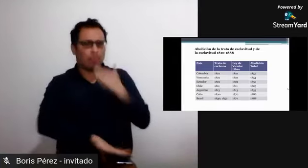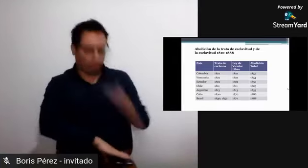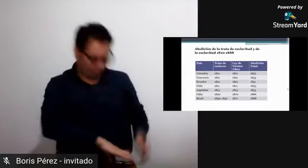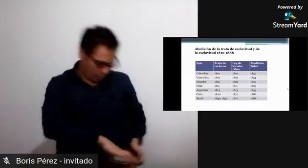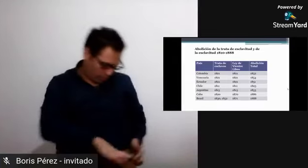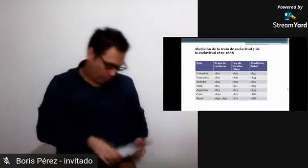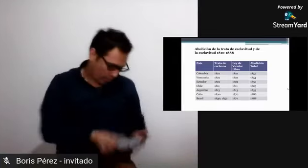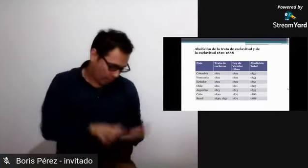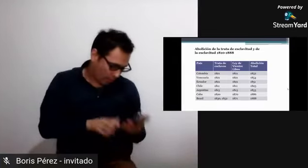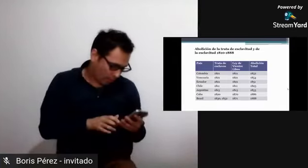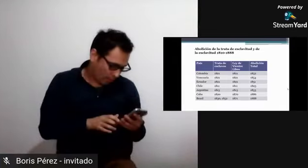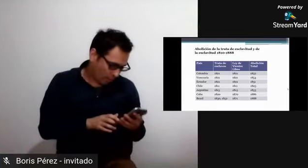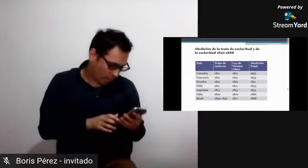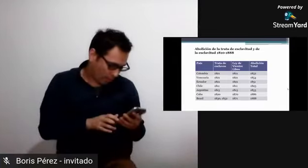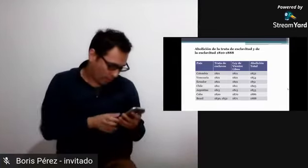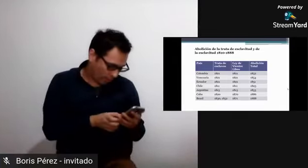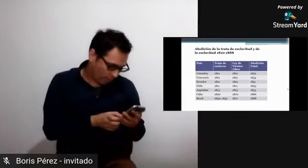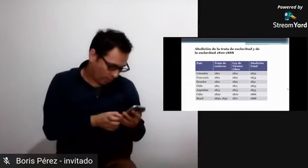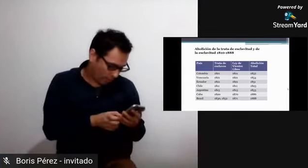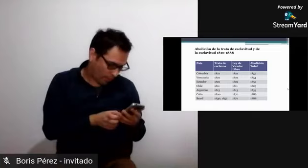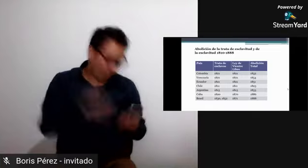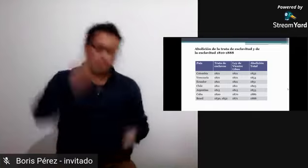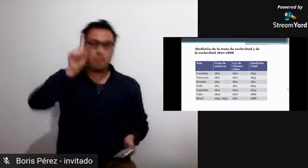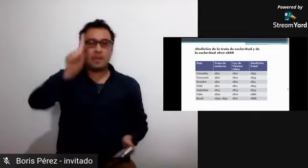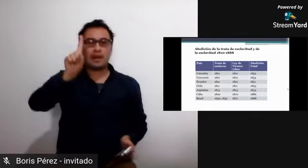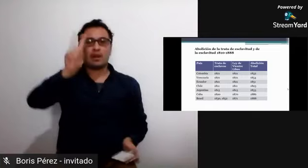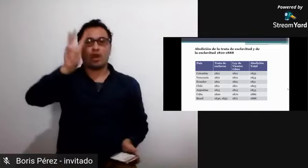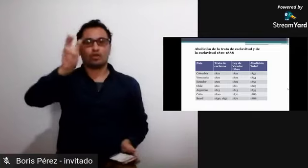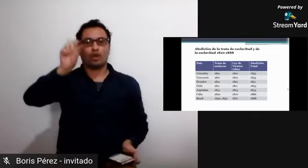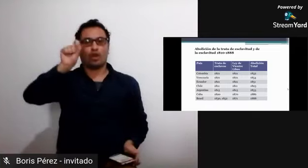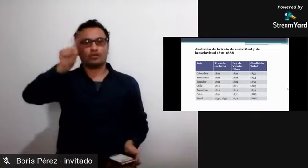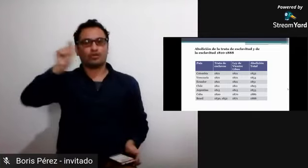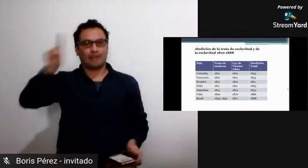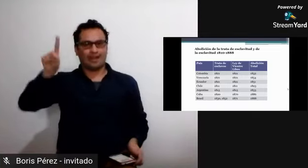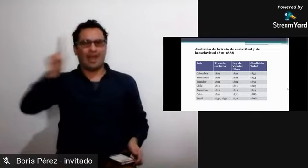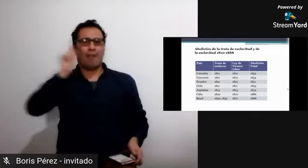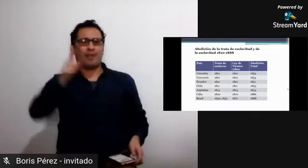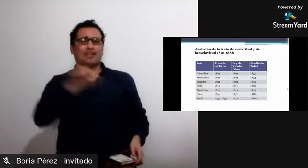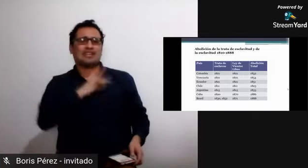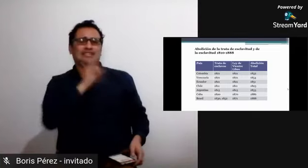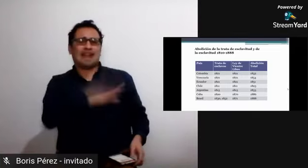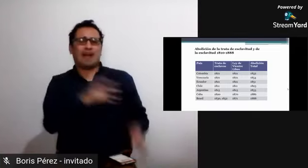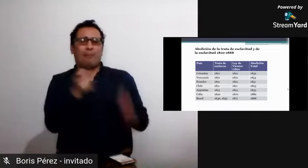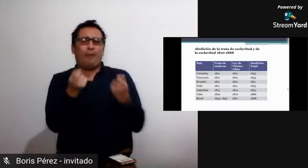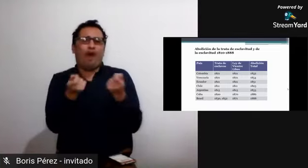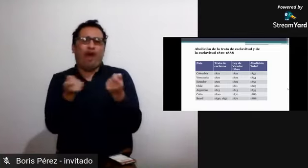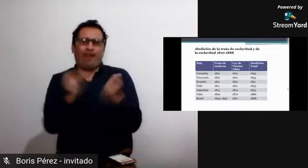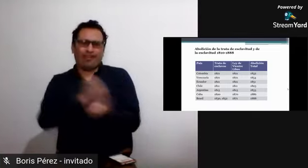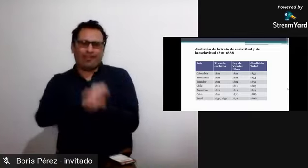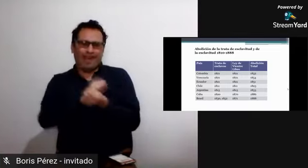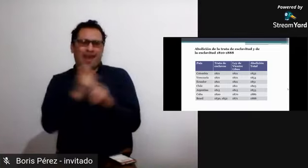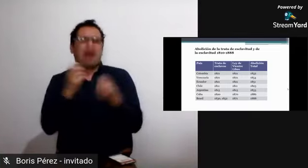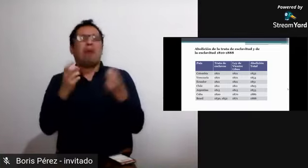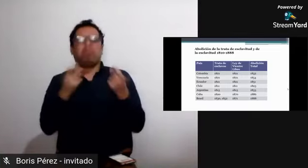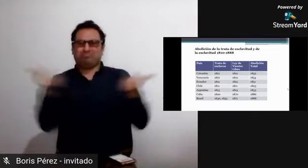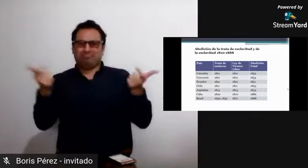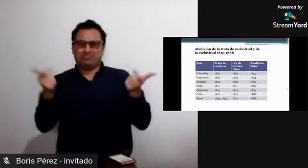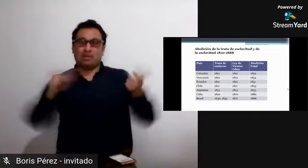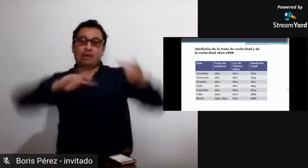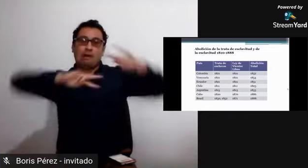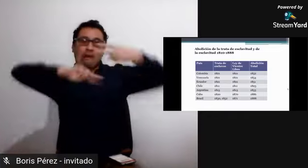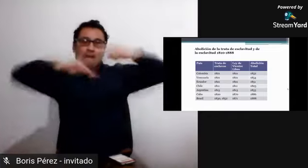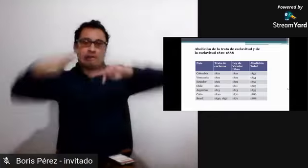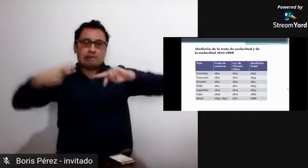columna podemos visualizar lo que sucede con estos esclavos gracias a la ley de diente libre,